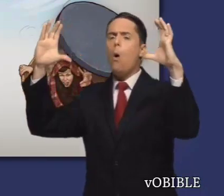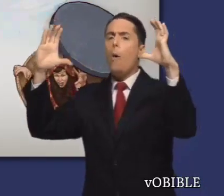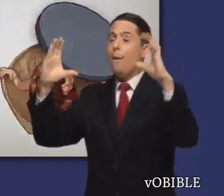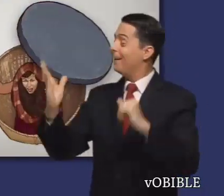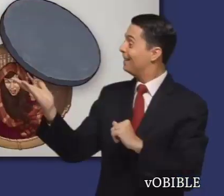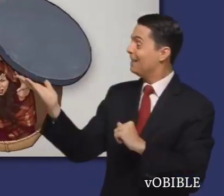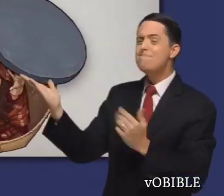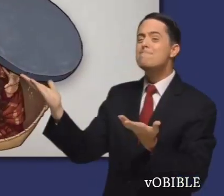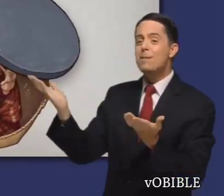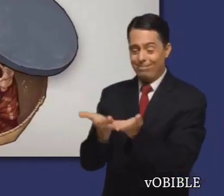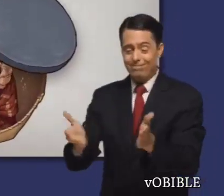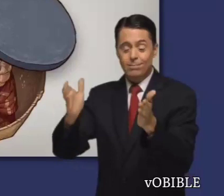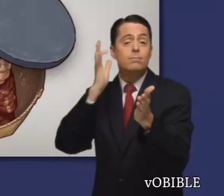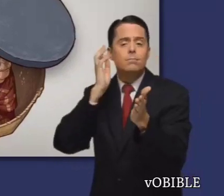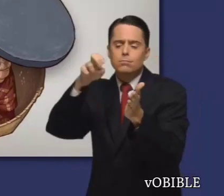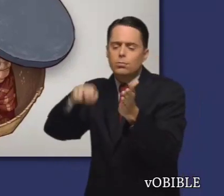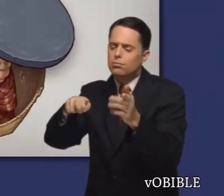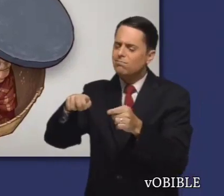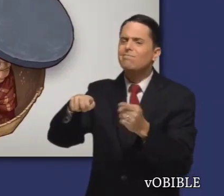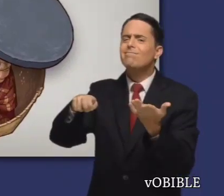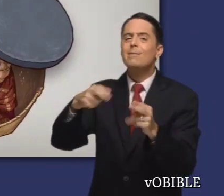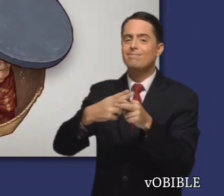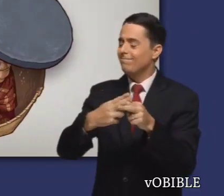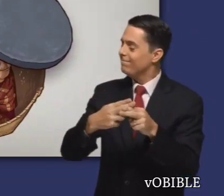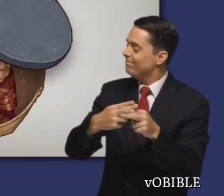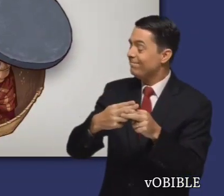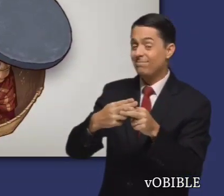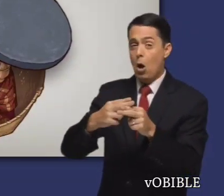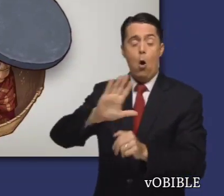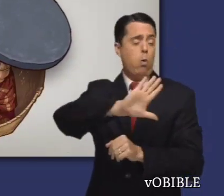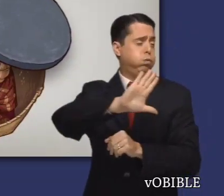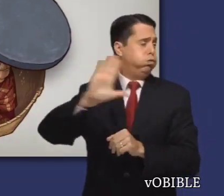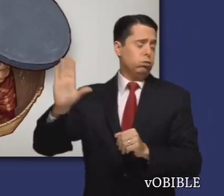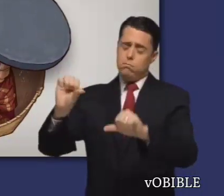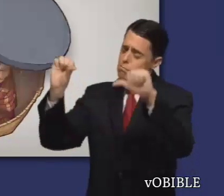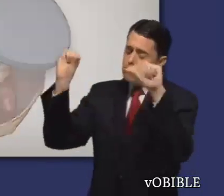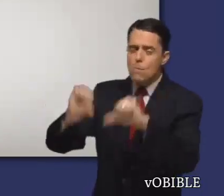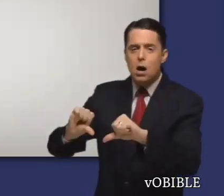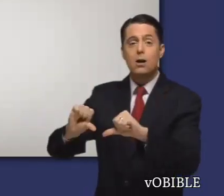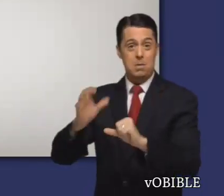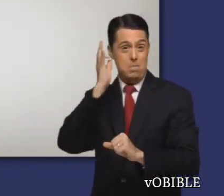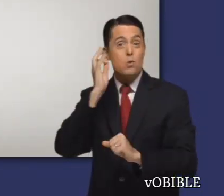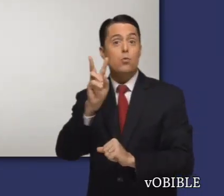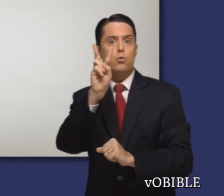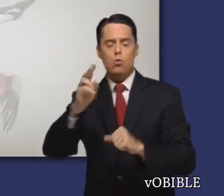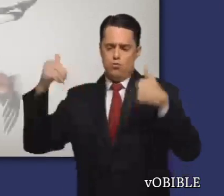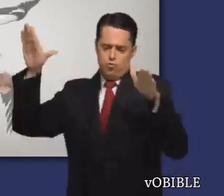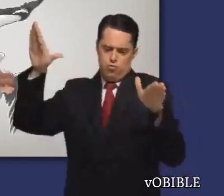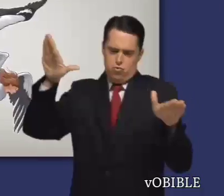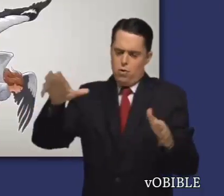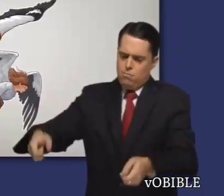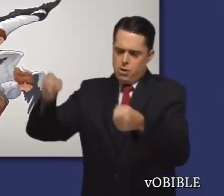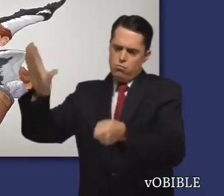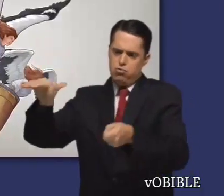Por ejemplo, en una de las visiones se mete dentro de un recipiente a una mujer llamada Iniquidad y dos